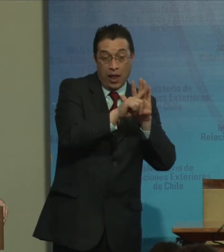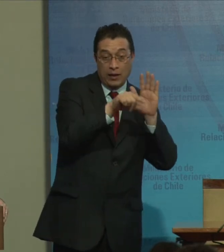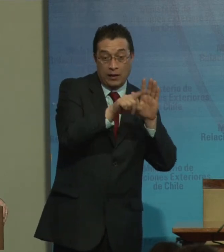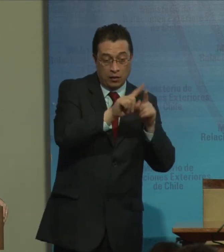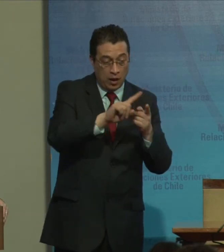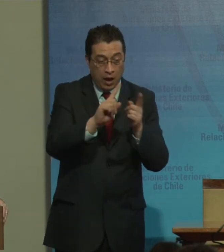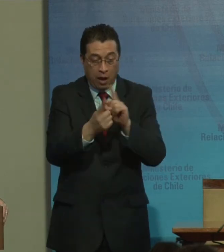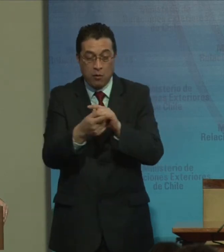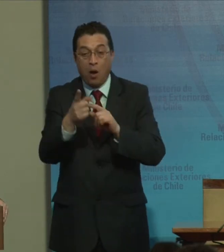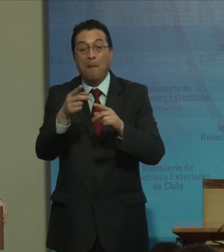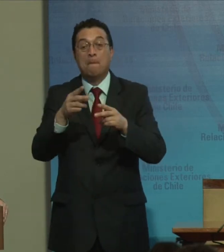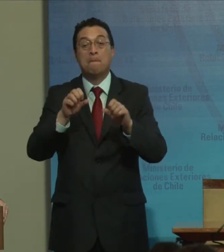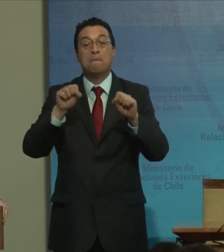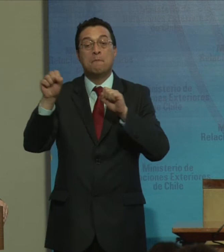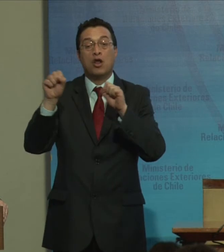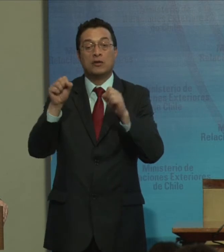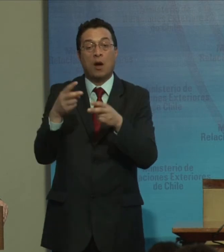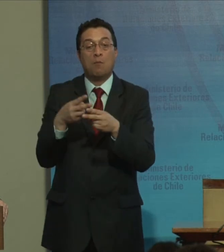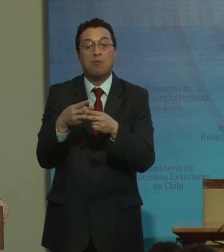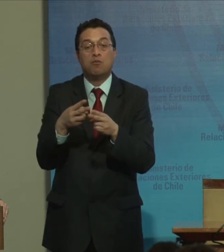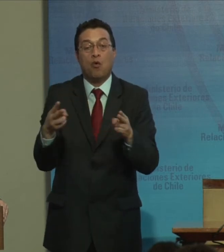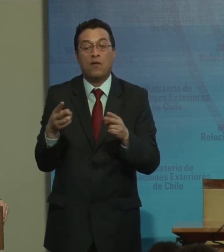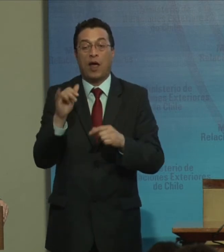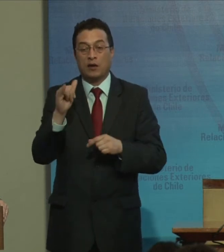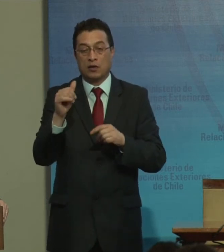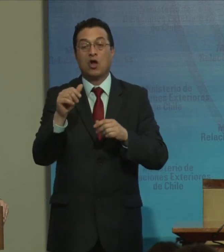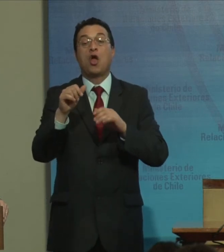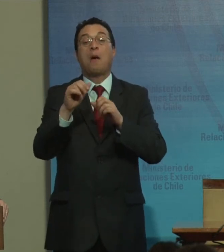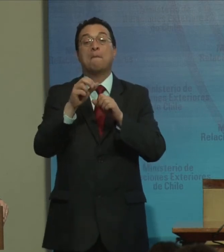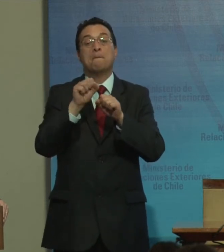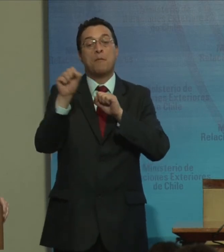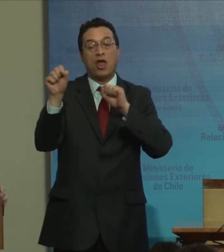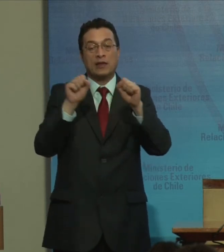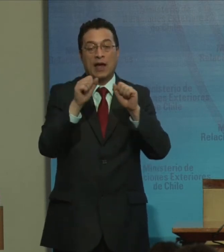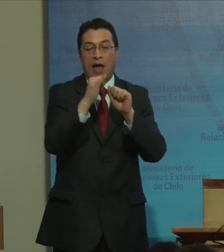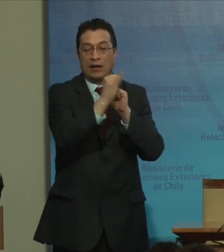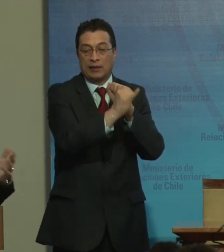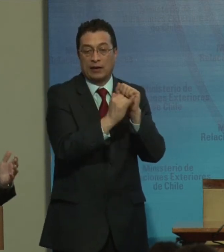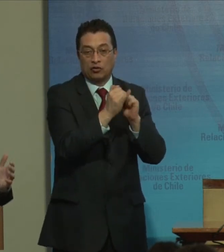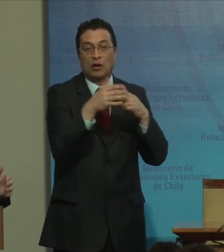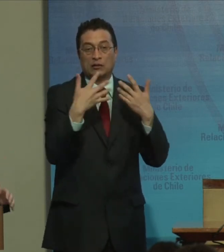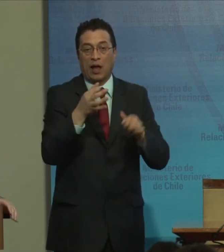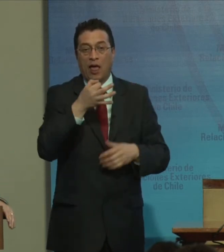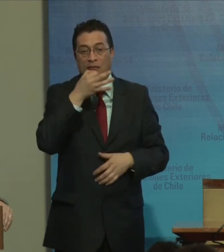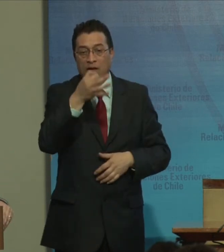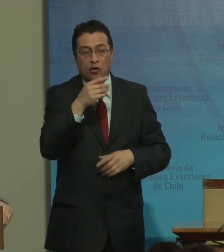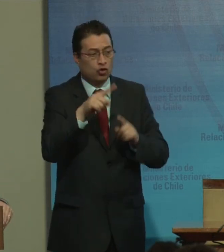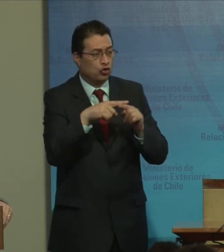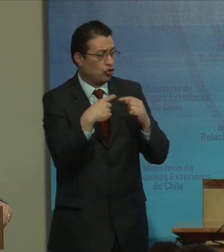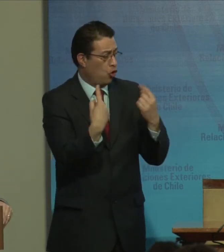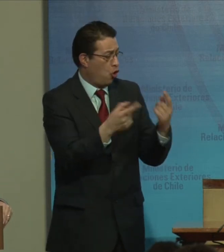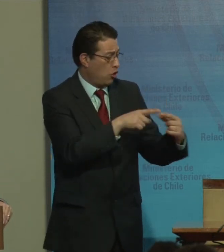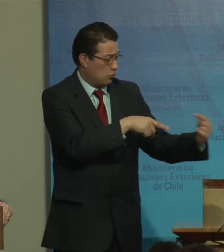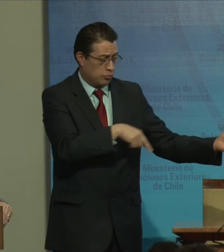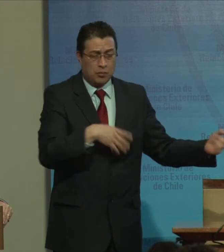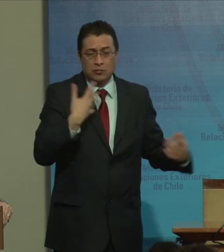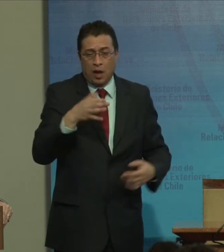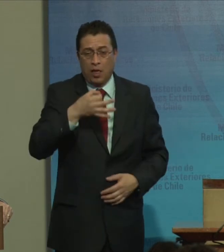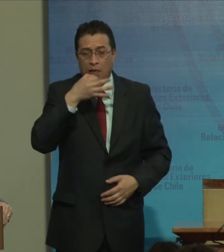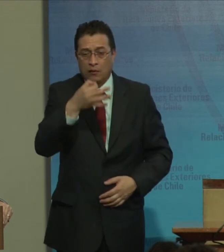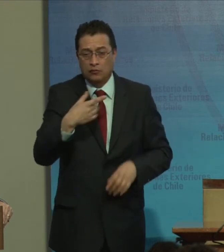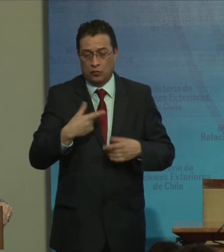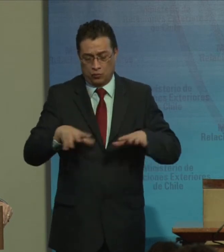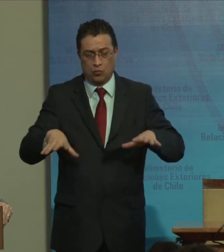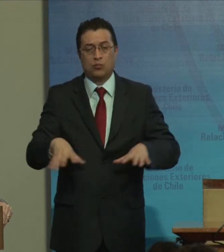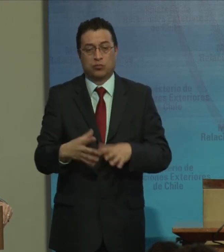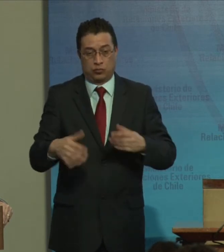política pública y una política internacional. Que ya lo dijeron todos los expositores. Se están haciendo los